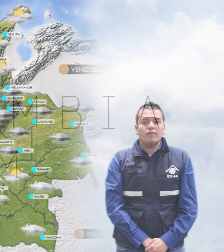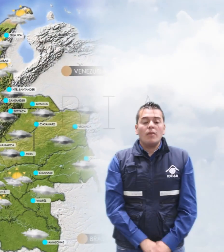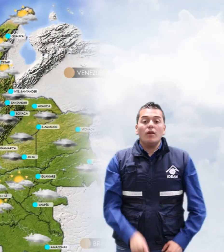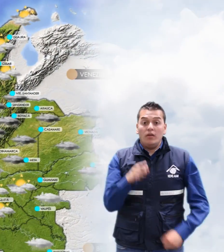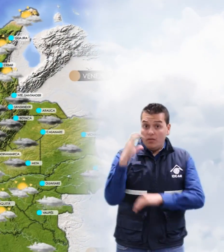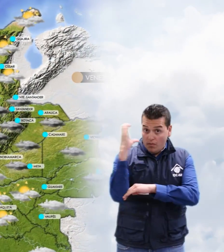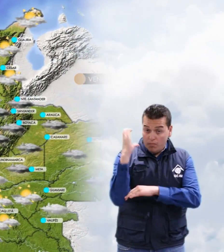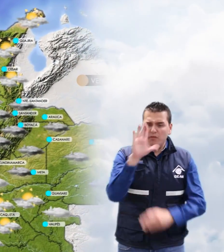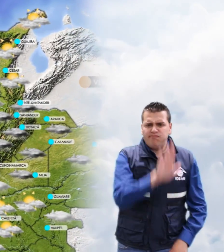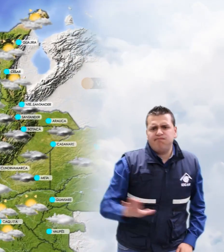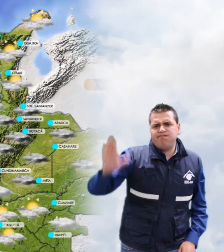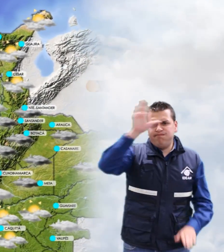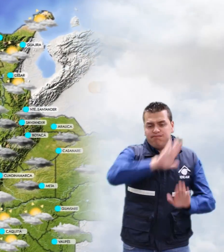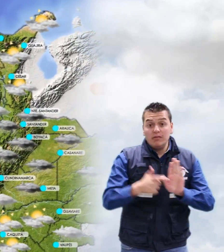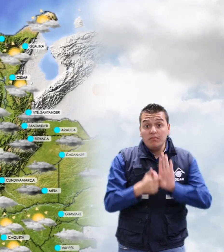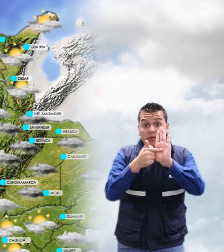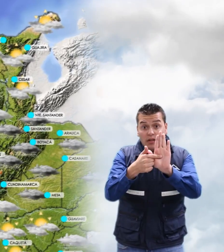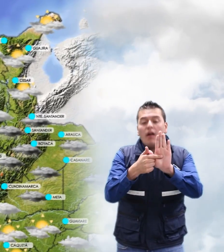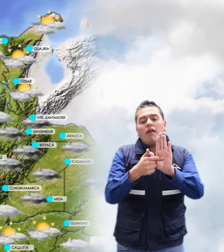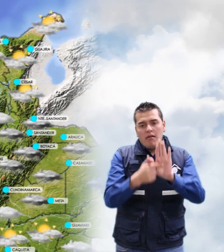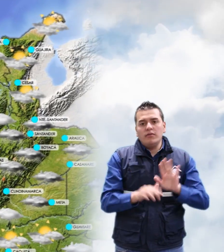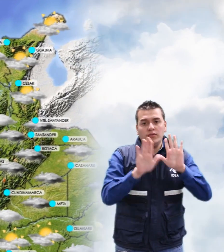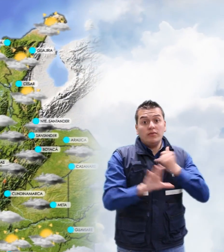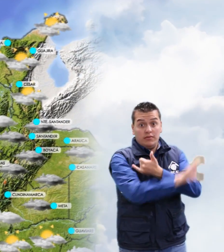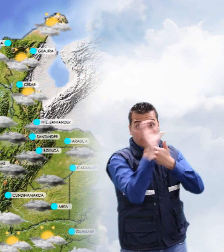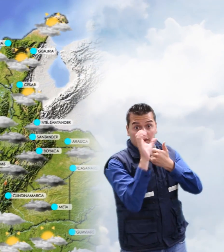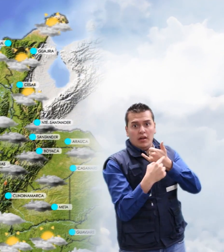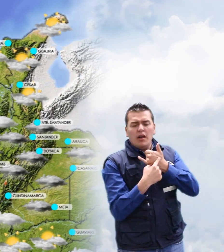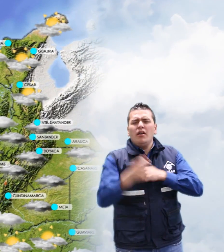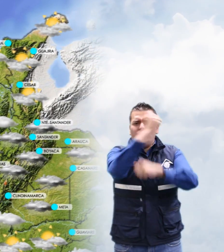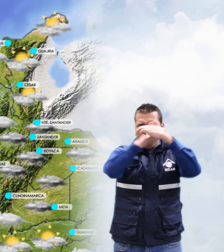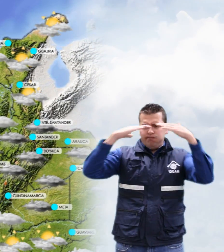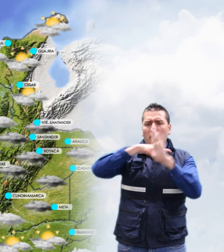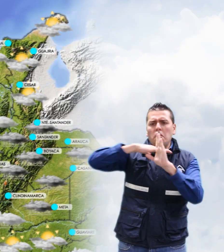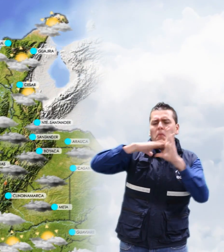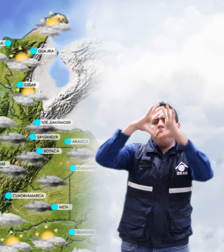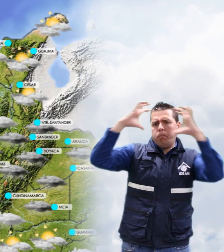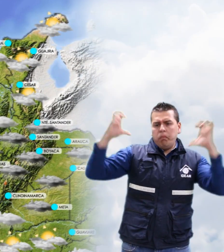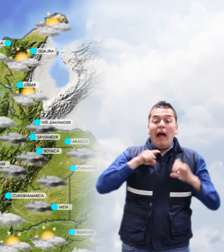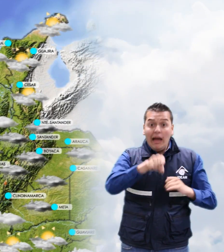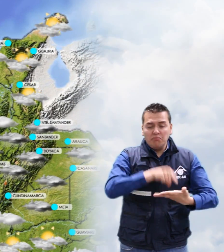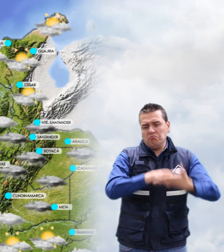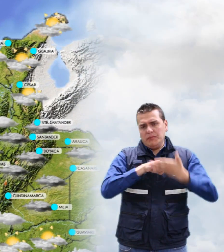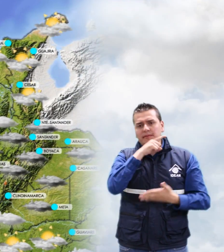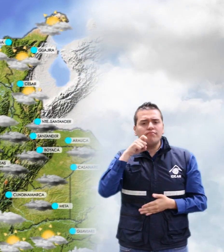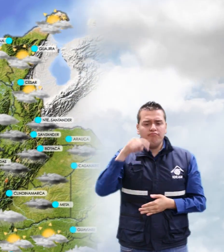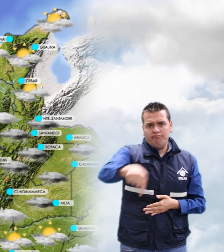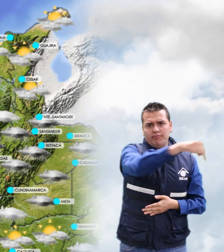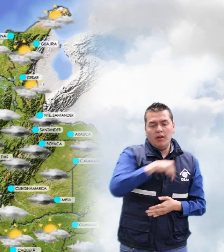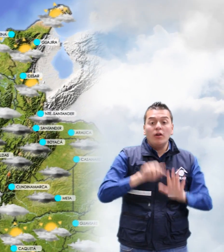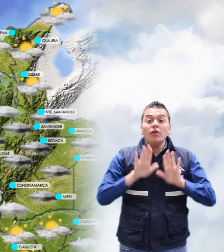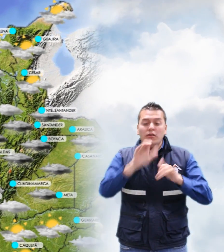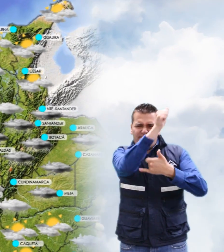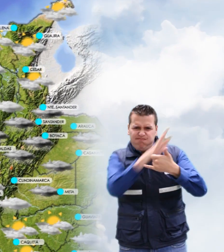A nivel nacional, para las horas de la mañana, en la región Caribe, cielo parcialmente nublado, predominio de condiciones secas sobre